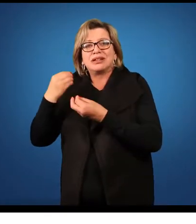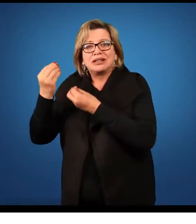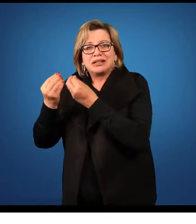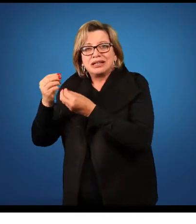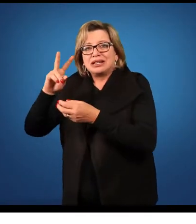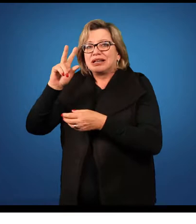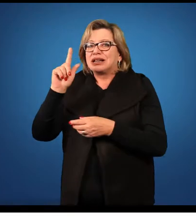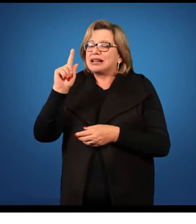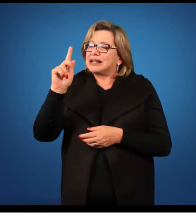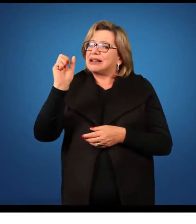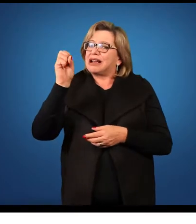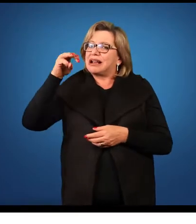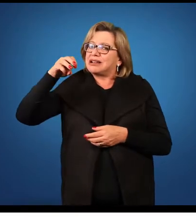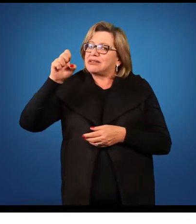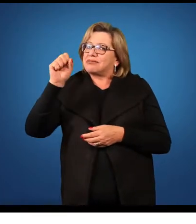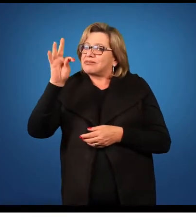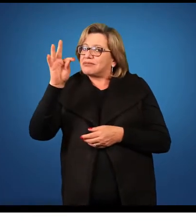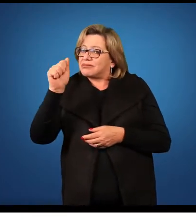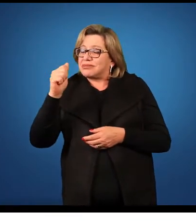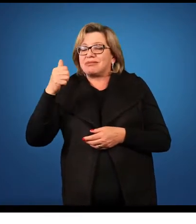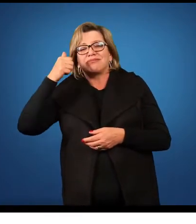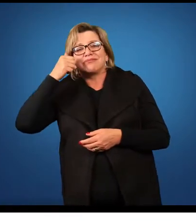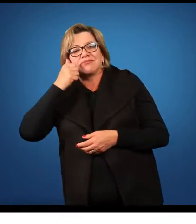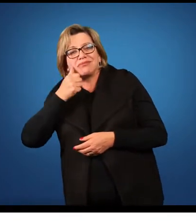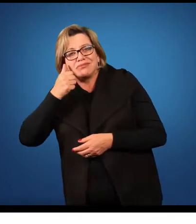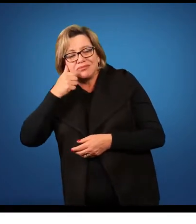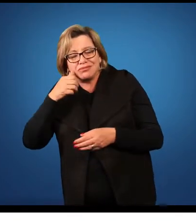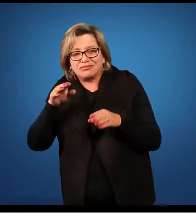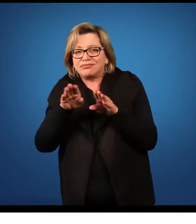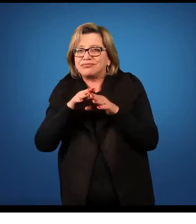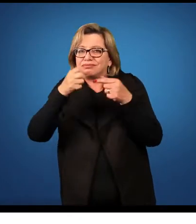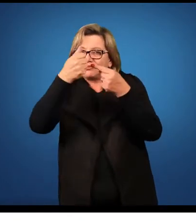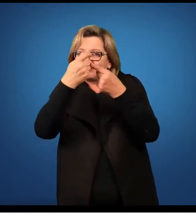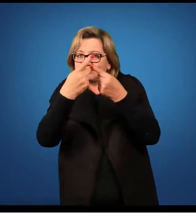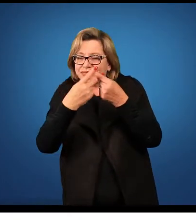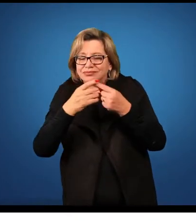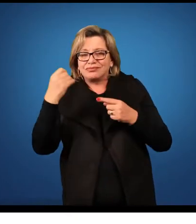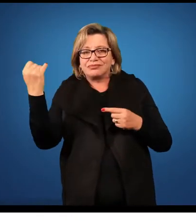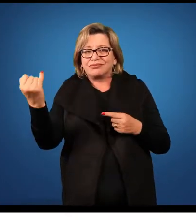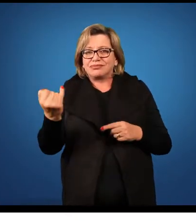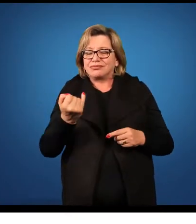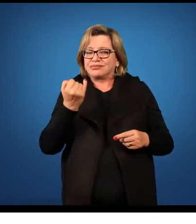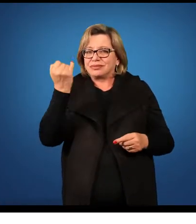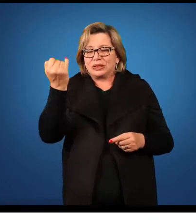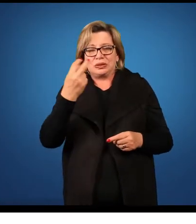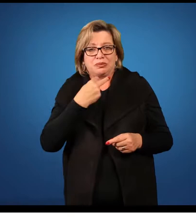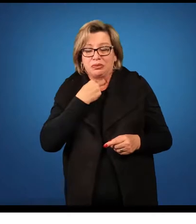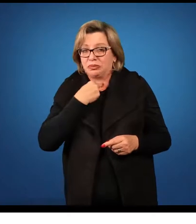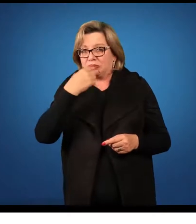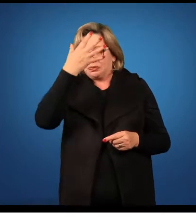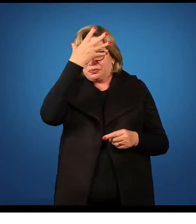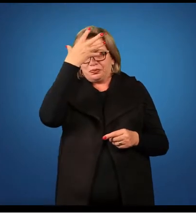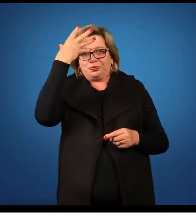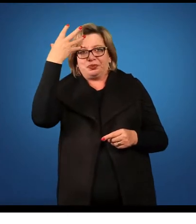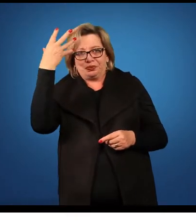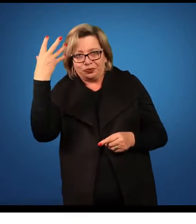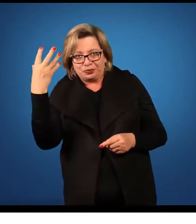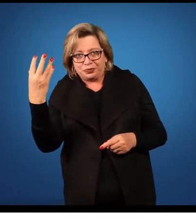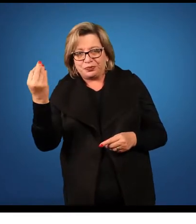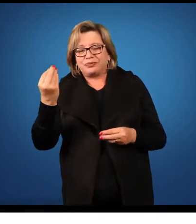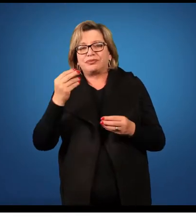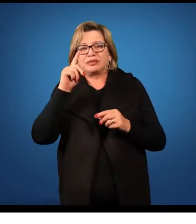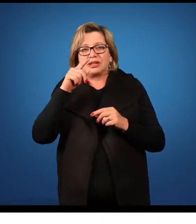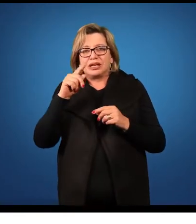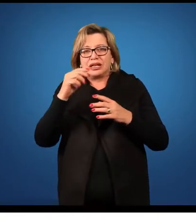do gametófito feminino. E uma característica muito importante que nós não podemos deixar de enfatizar,